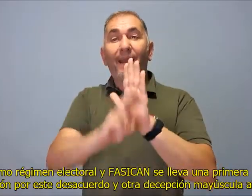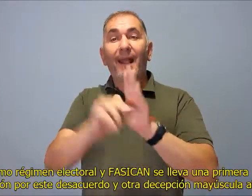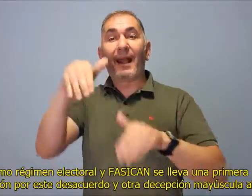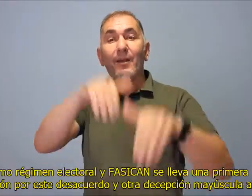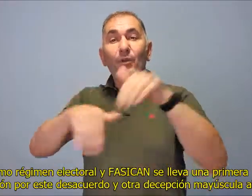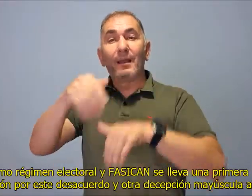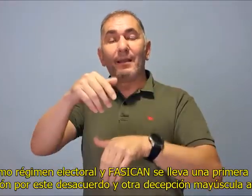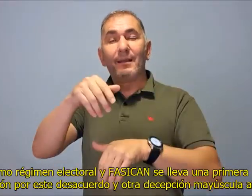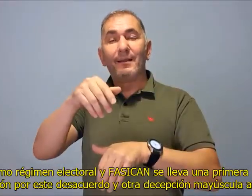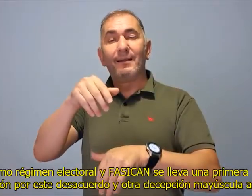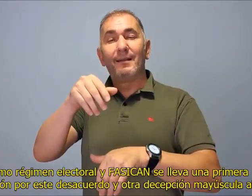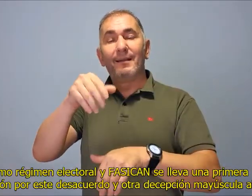régimen electoral